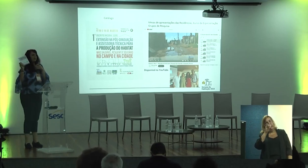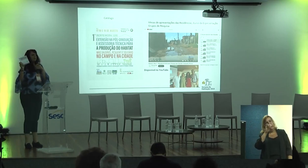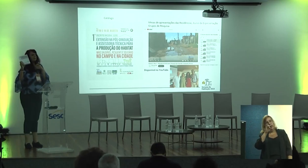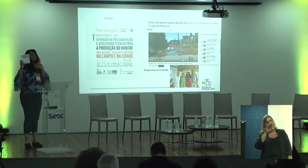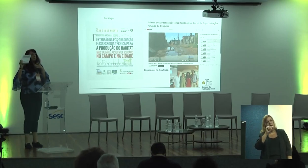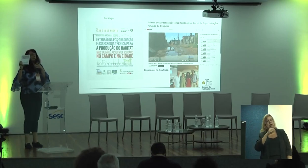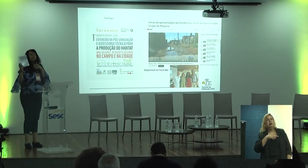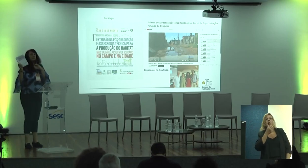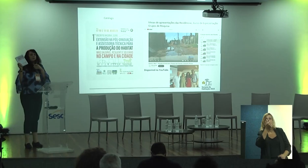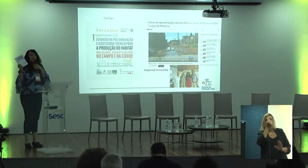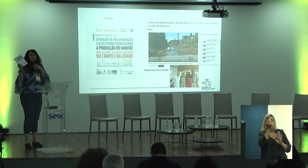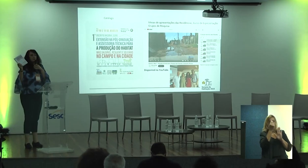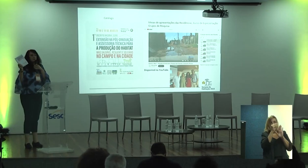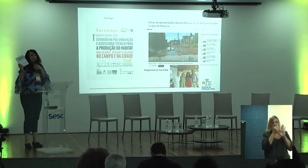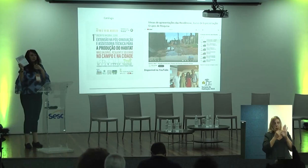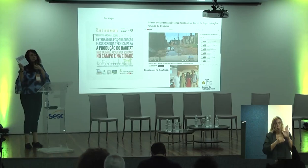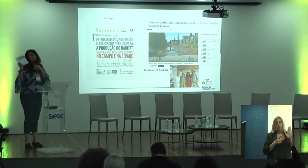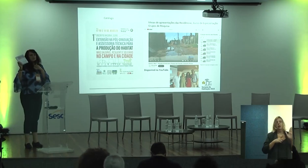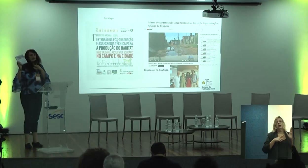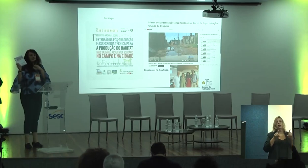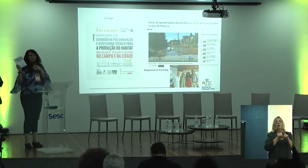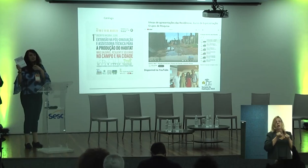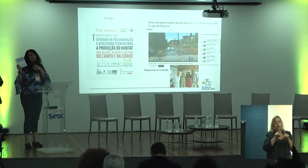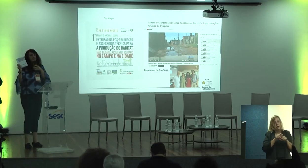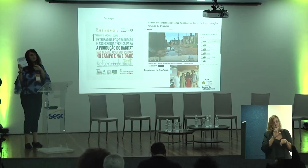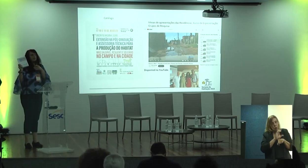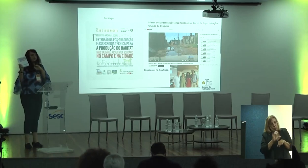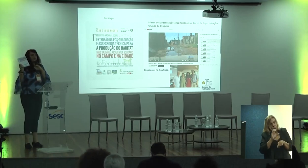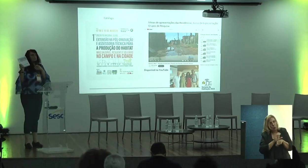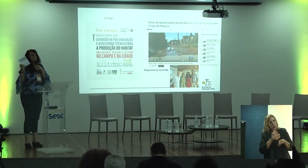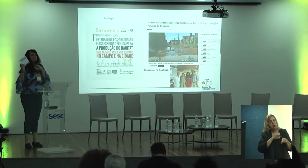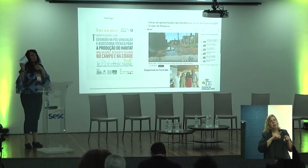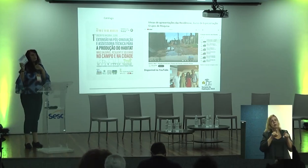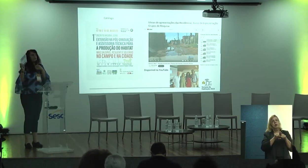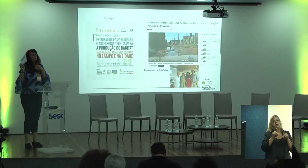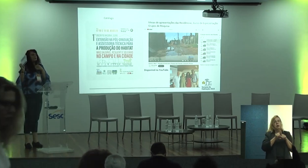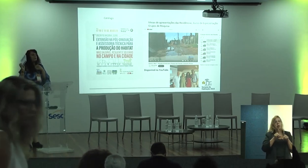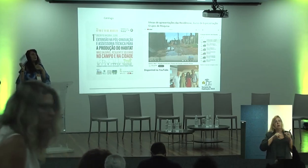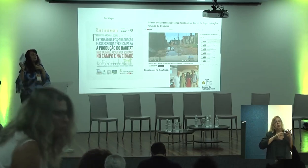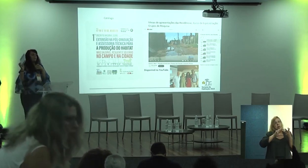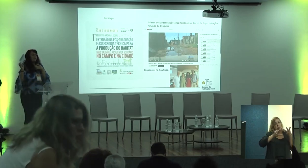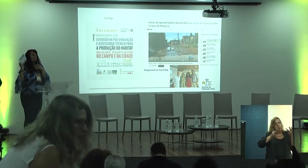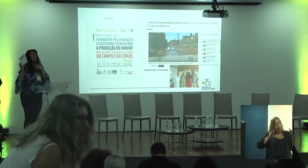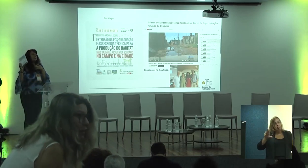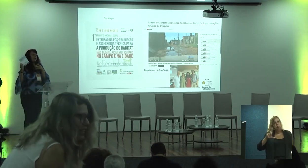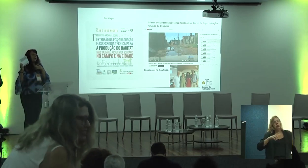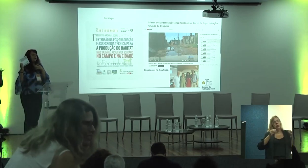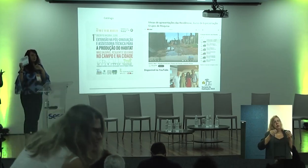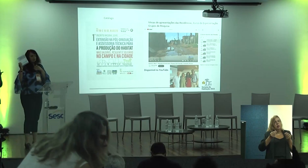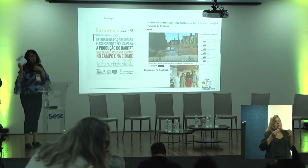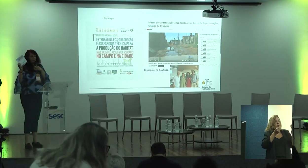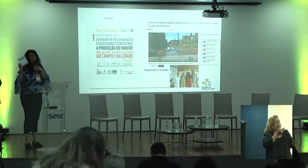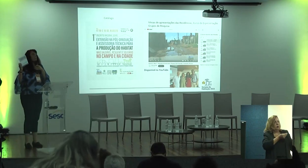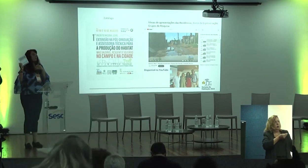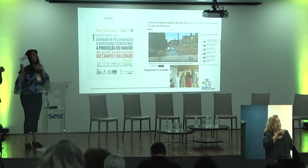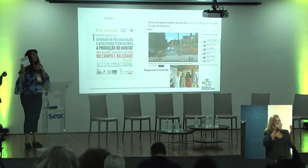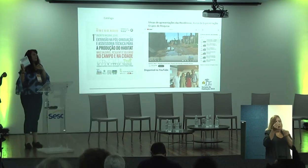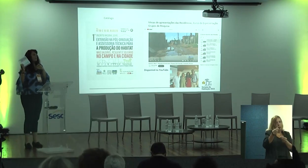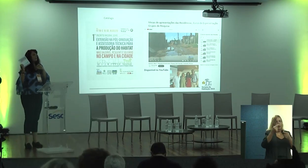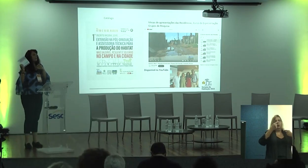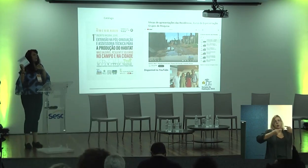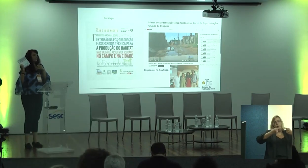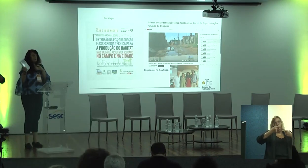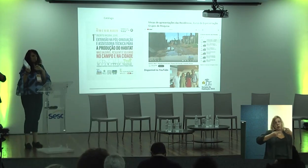implementadas, tem também curso Lato Senso, tem residência da Fiocruz, então isso aqui, para ser entregue como